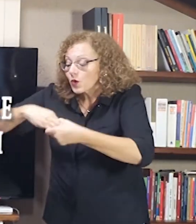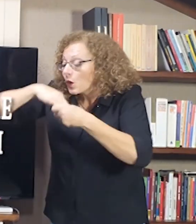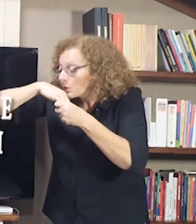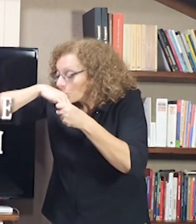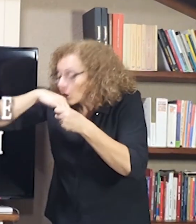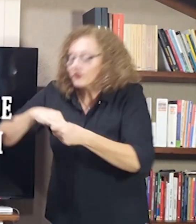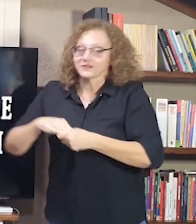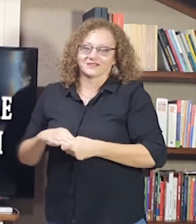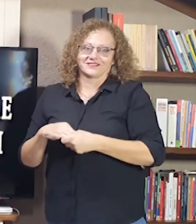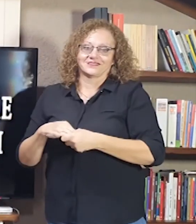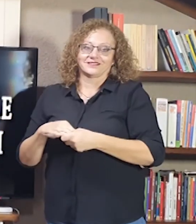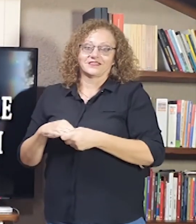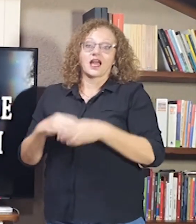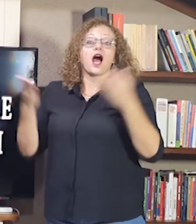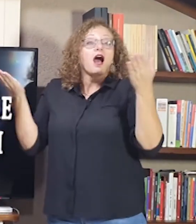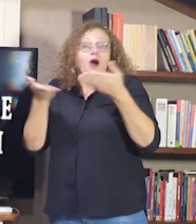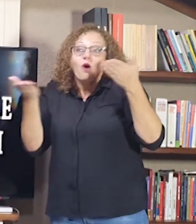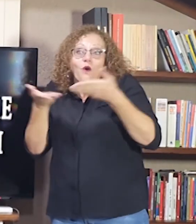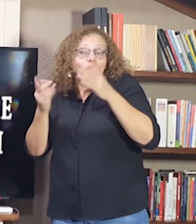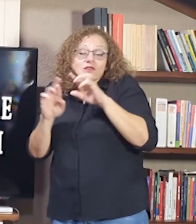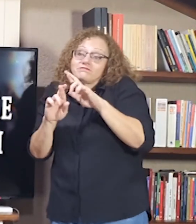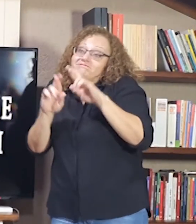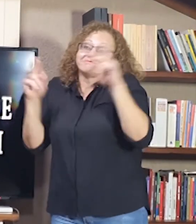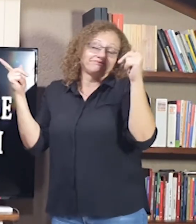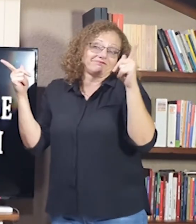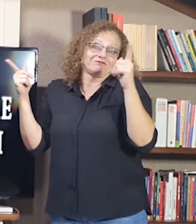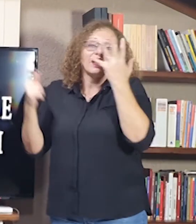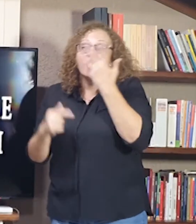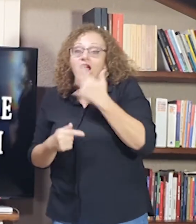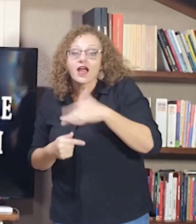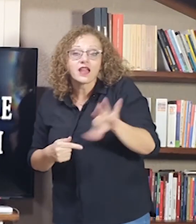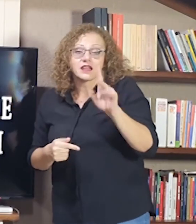pai. Hoje em dia, claro, os costumes são diferentes.